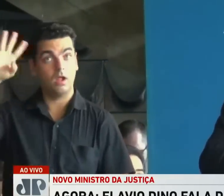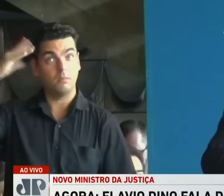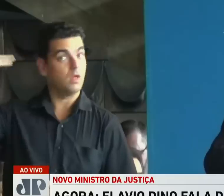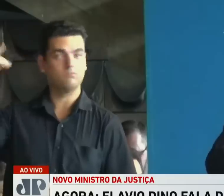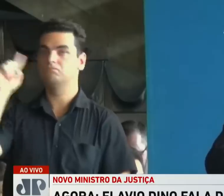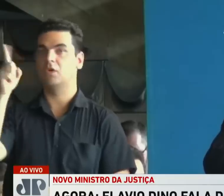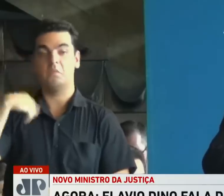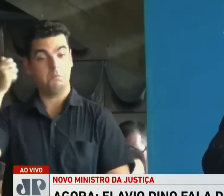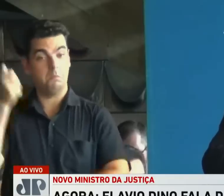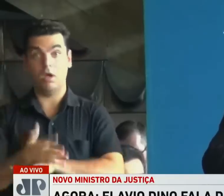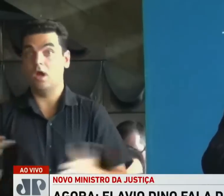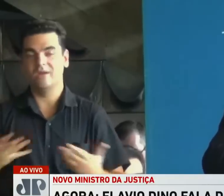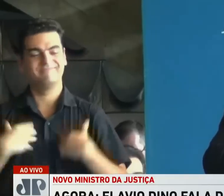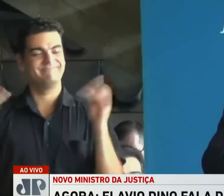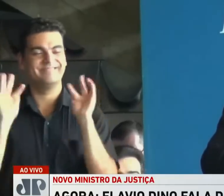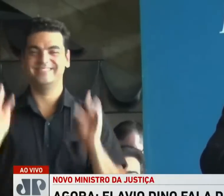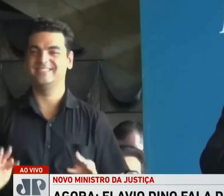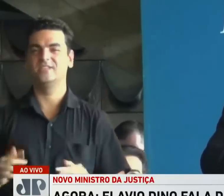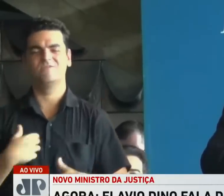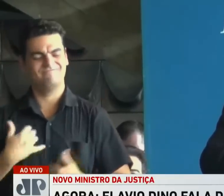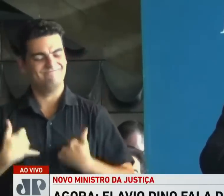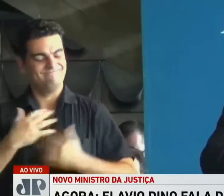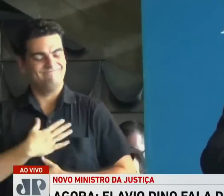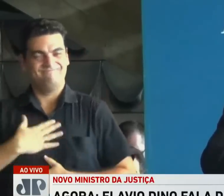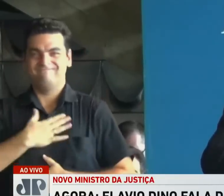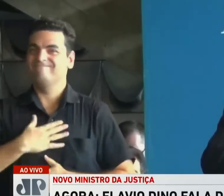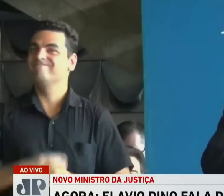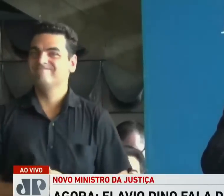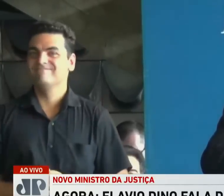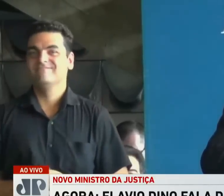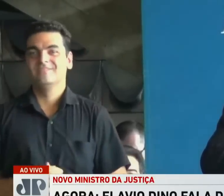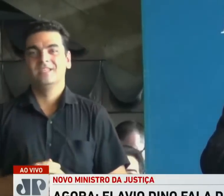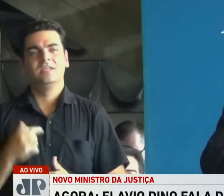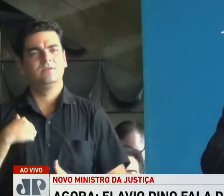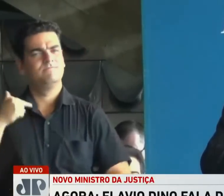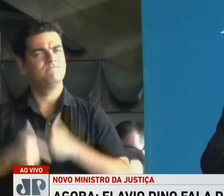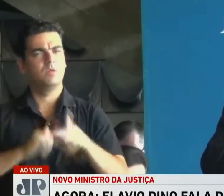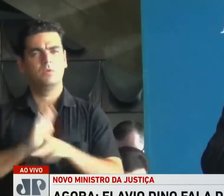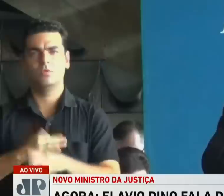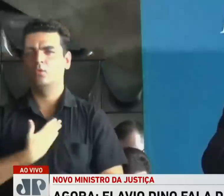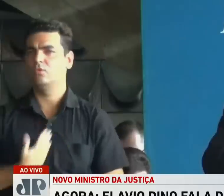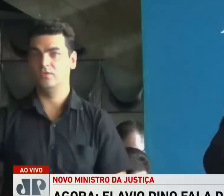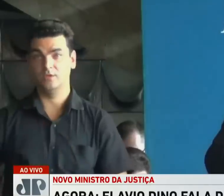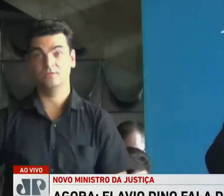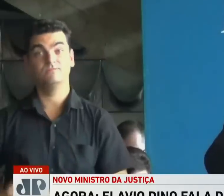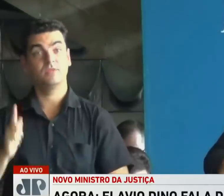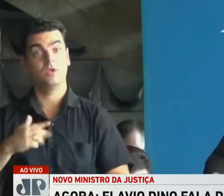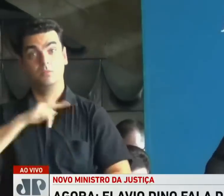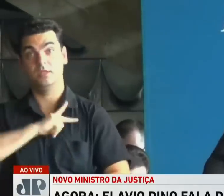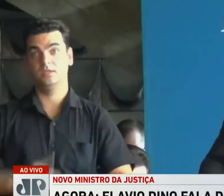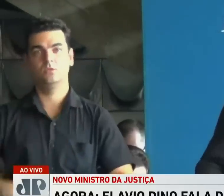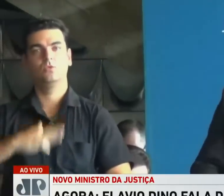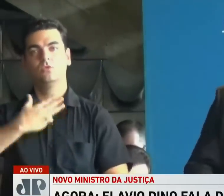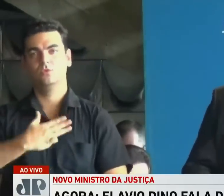Quero agradecer muito e dizer do meu orgulho de servir no governo liderado pelo presidente